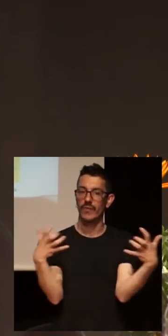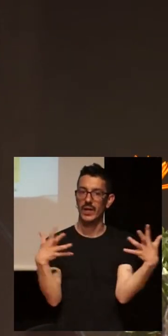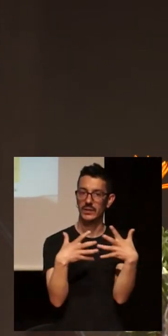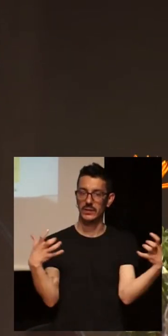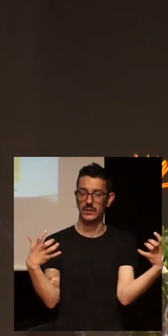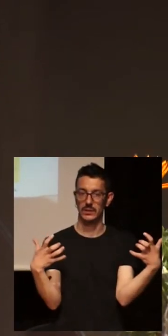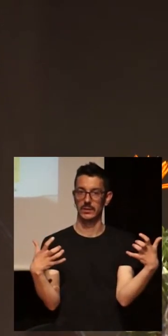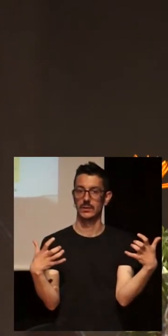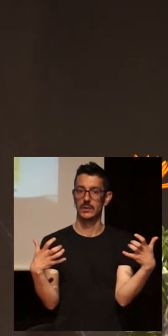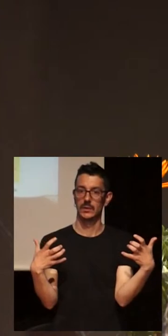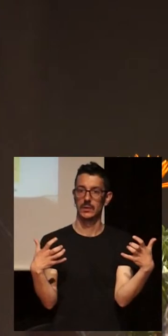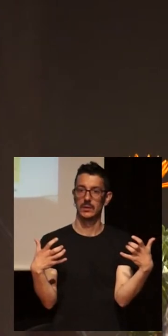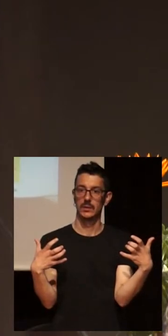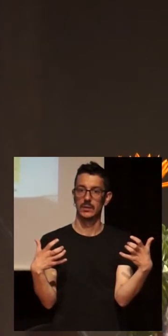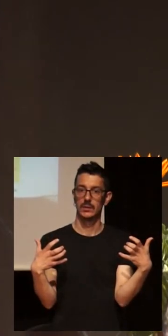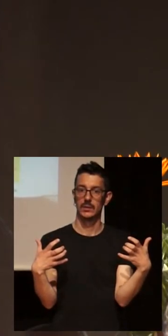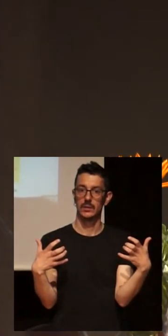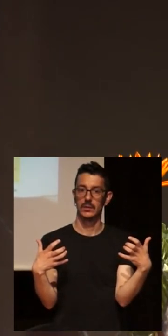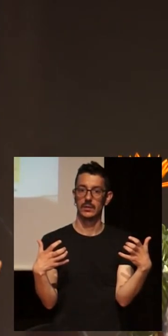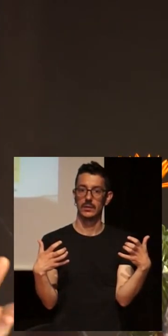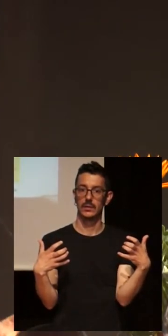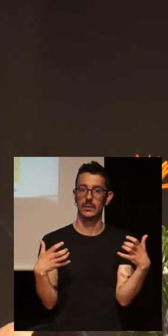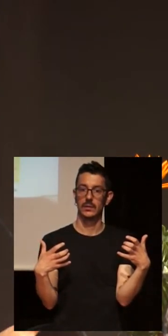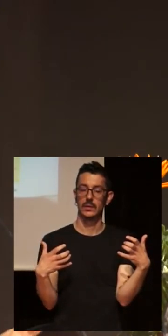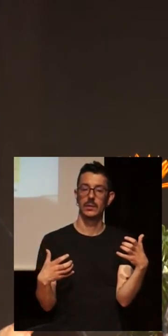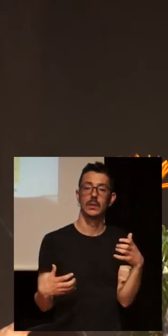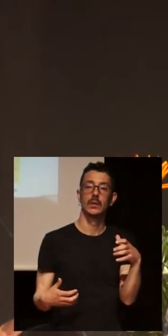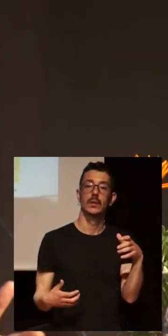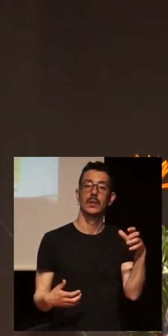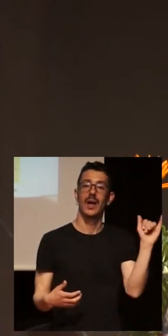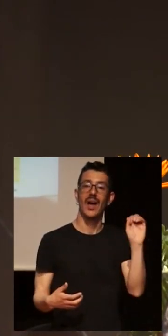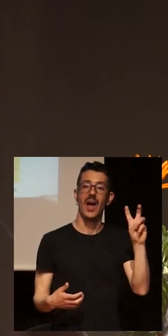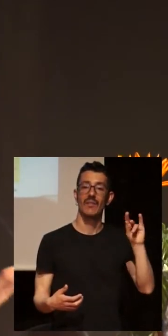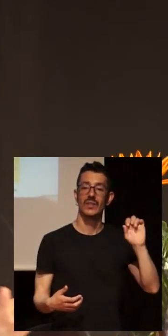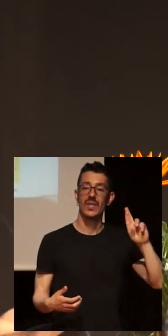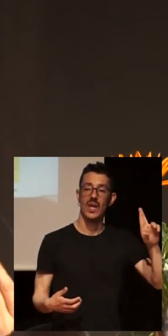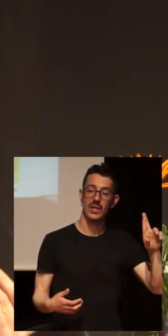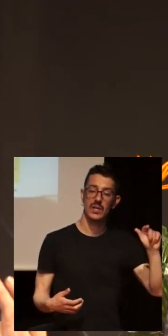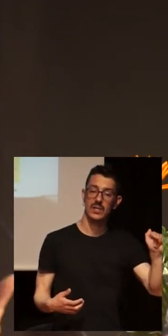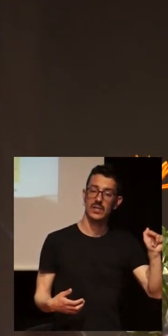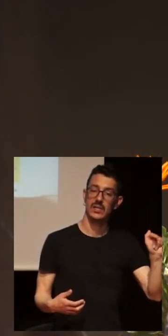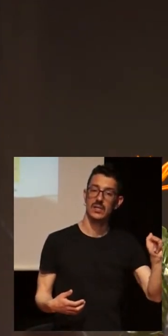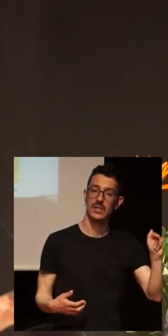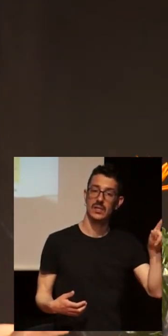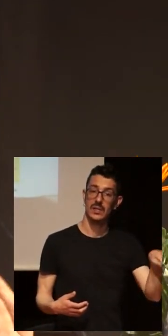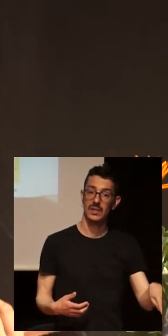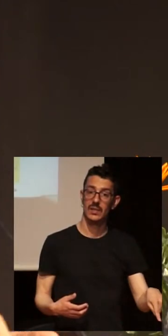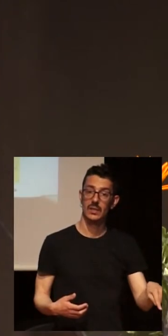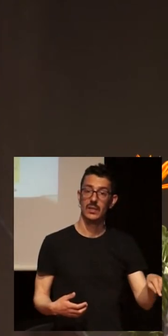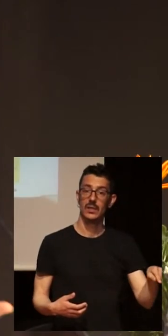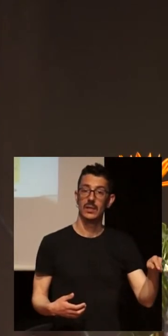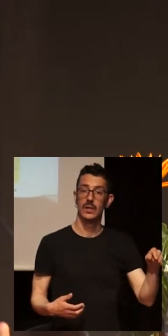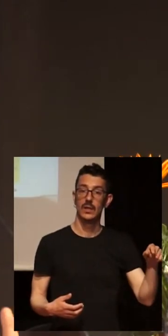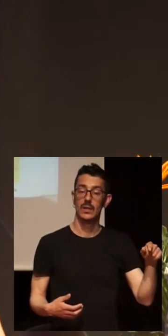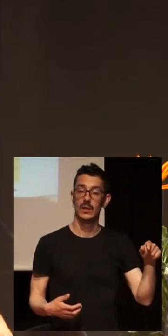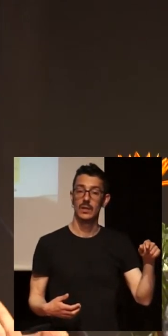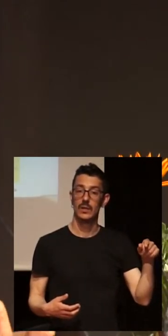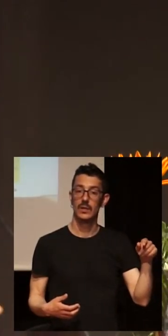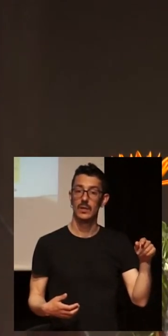Javier Barbero y no la recuperamos, bueno, recuperamos porque a Javier Barbero le tenemos cariño,